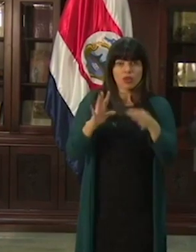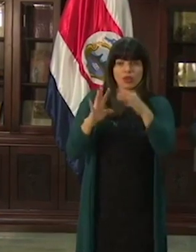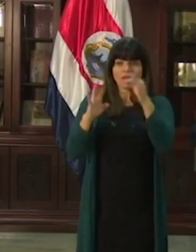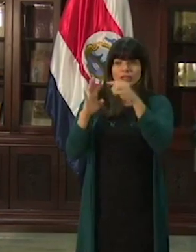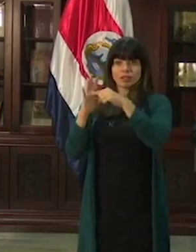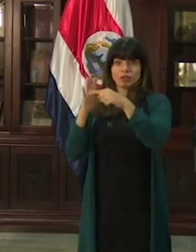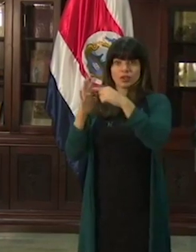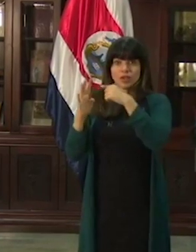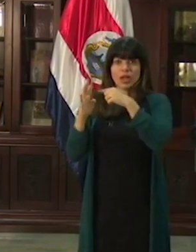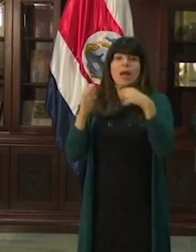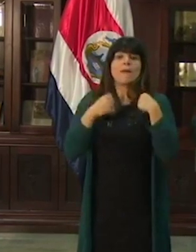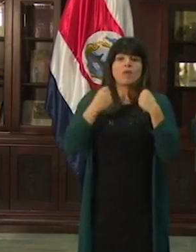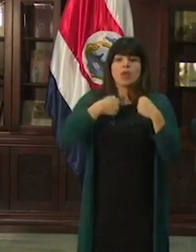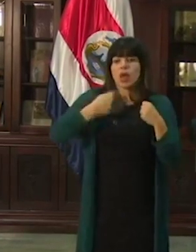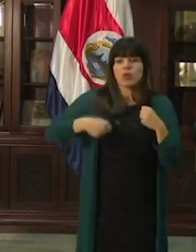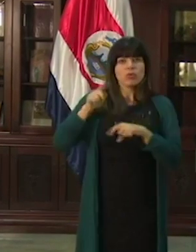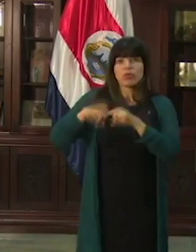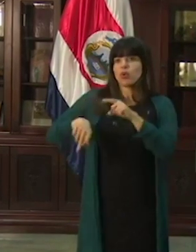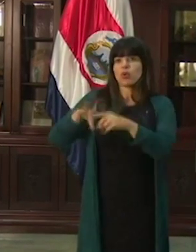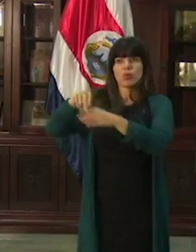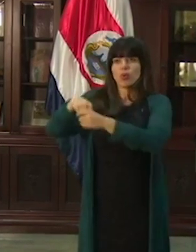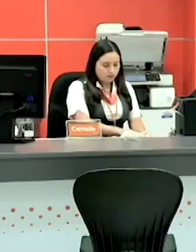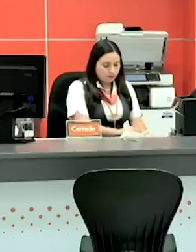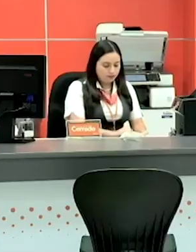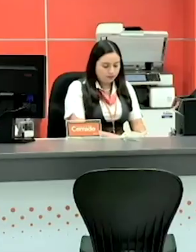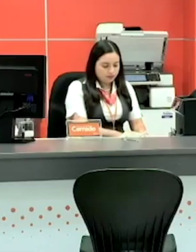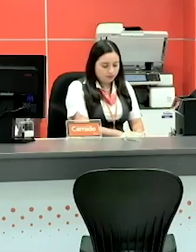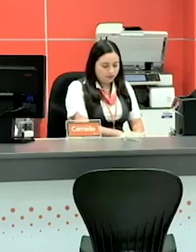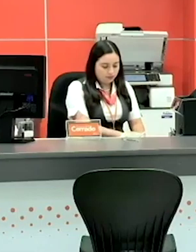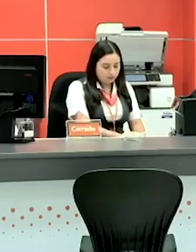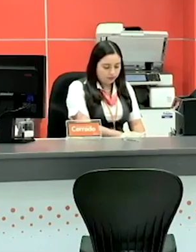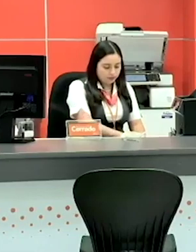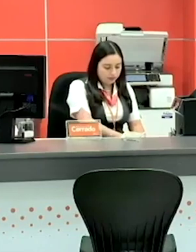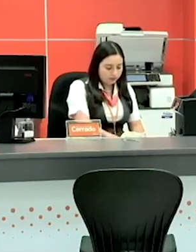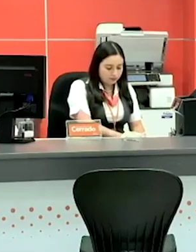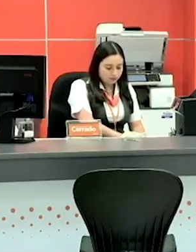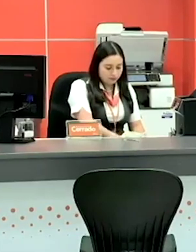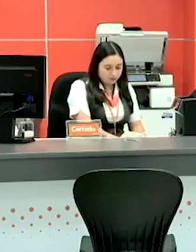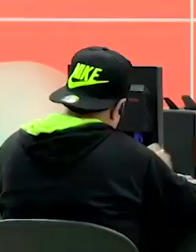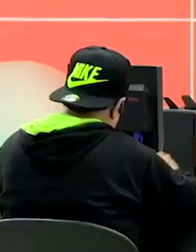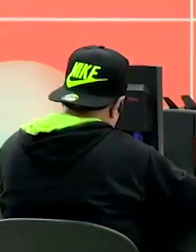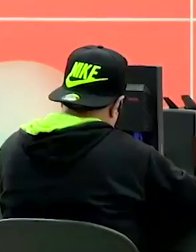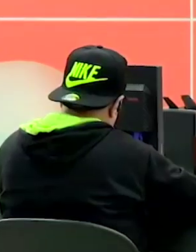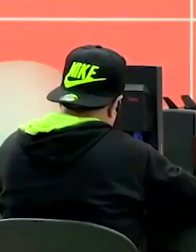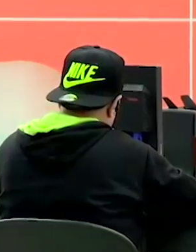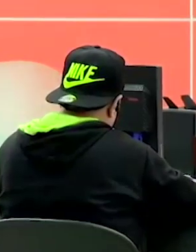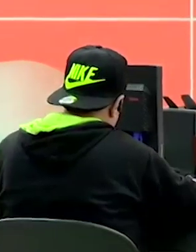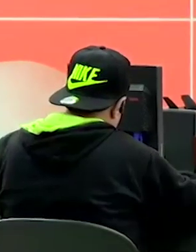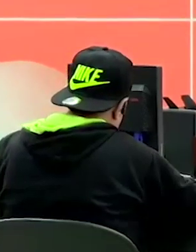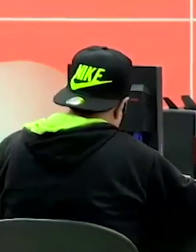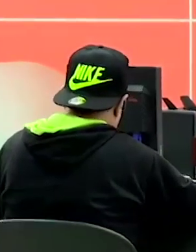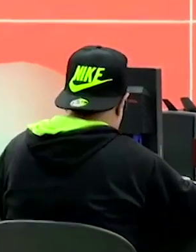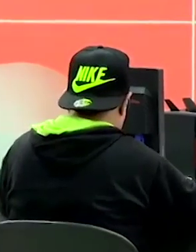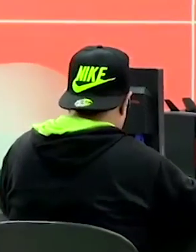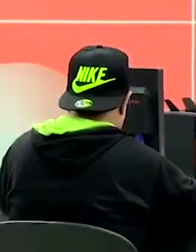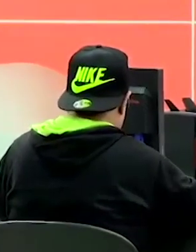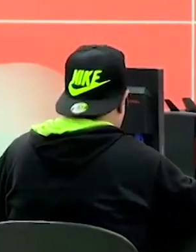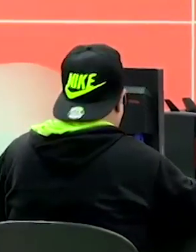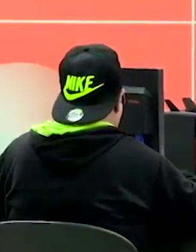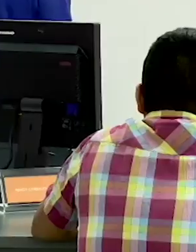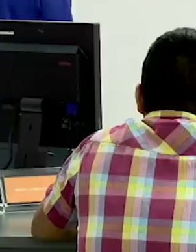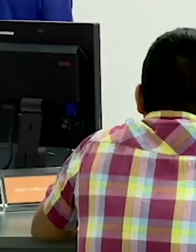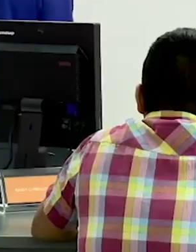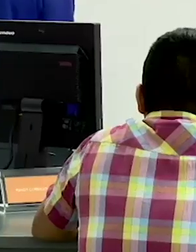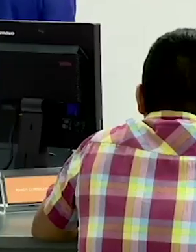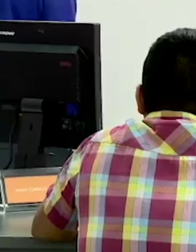frente a los cuales el Poder Ejecutivo no tiene esa competencia. La decisión de recortar el salario de los gerentes bancarios a 9.5